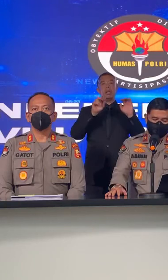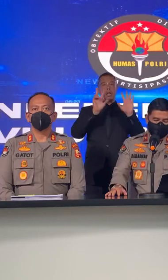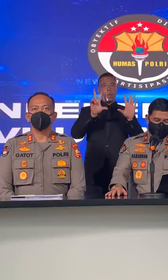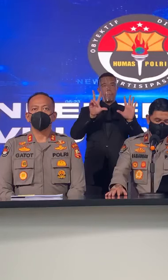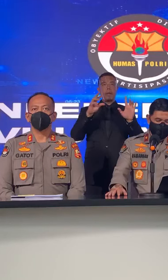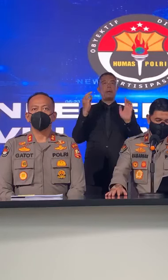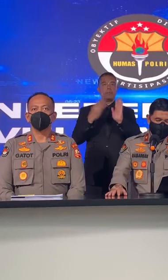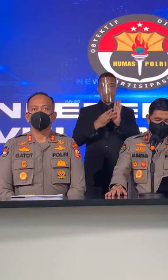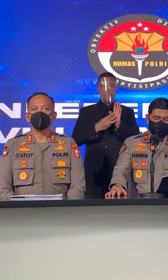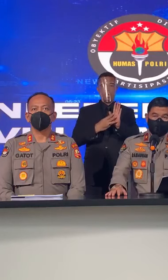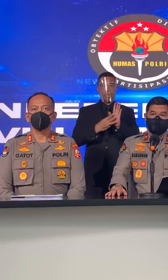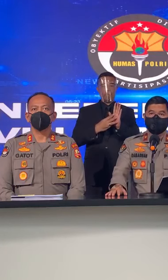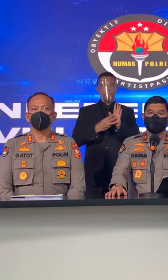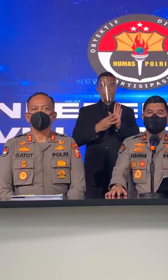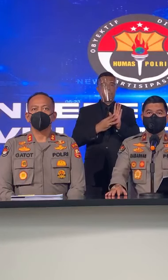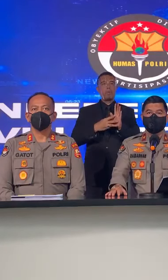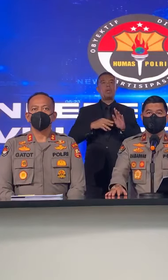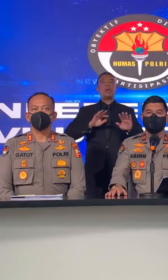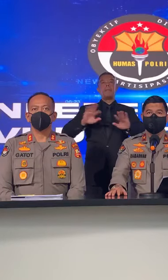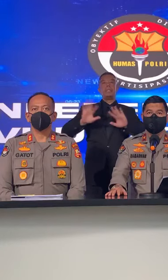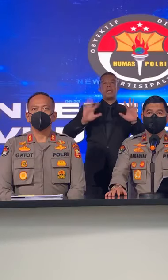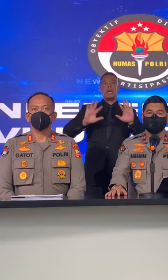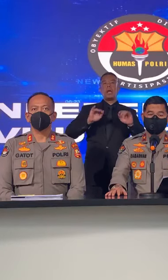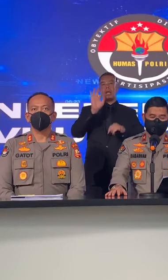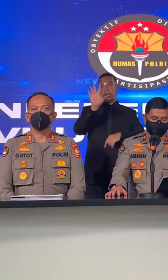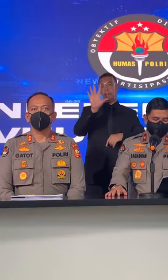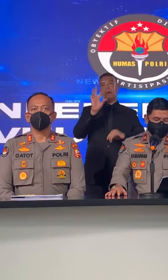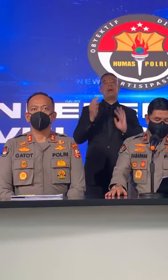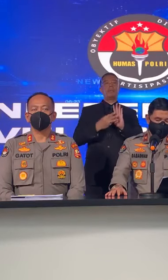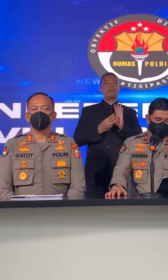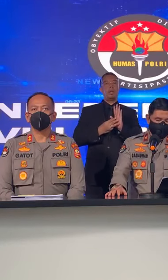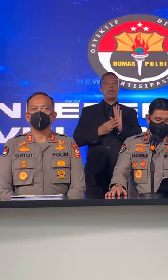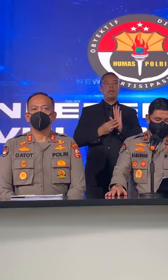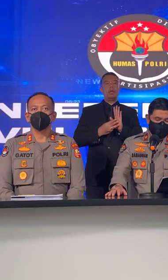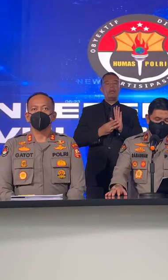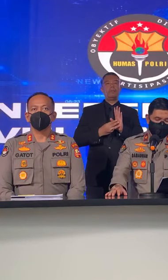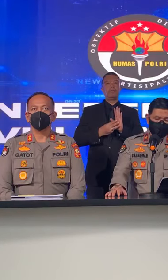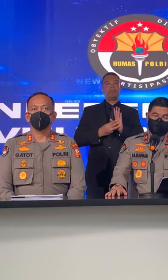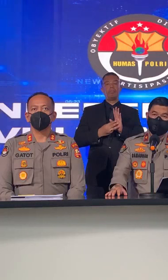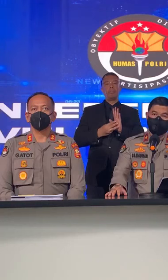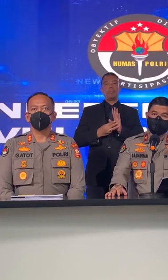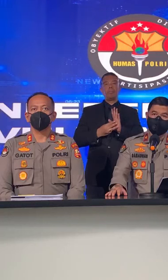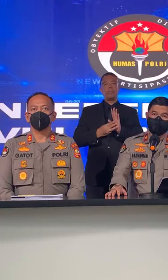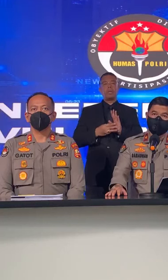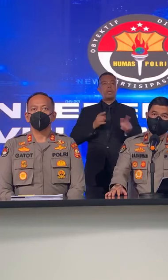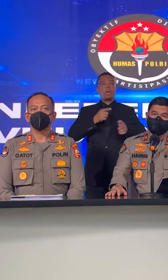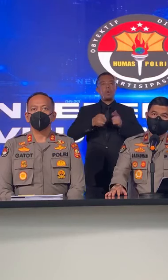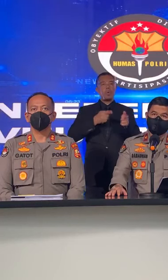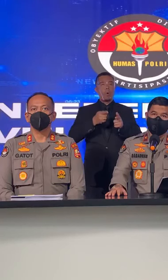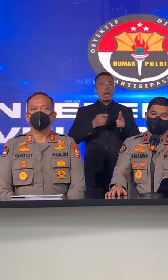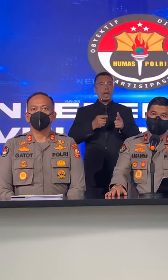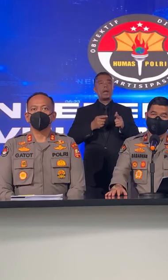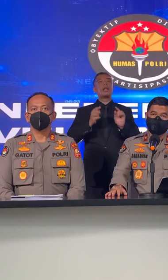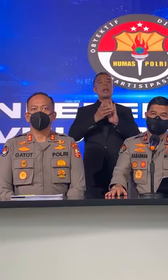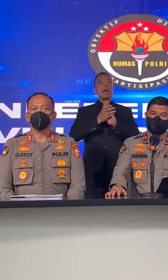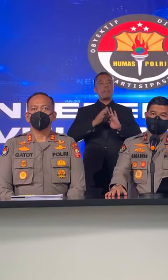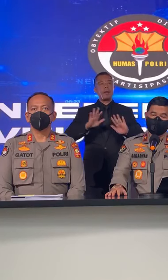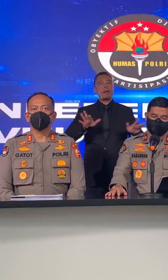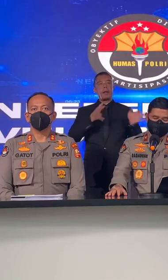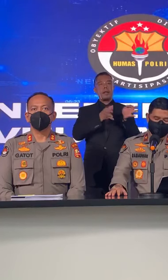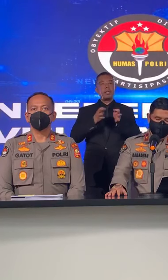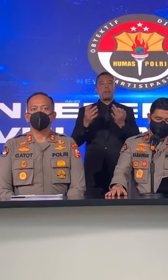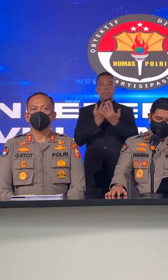kejadian, bencana sebanyak 5 kejadian, dan gangguan ketentraman dan